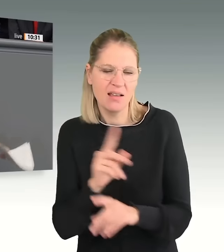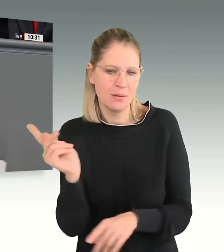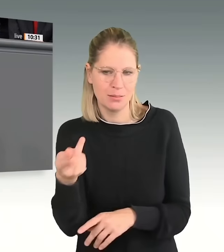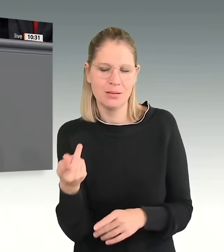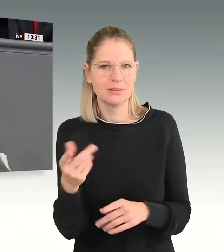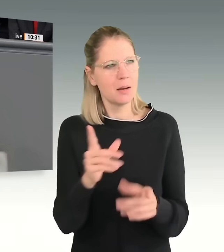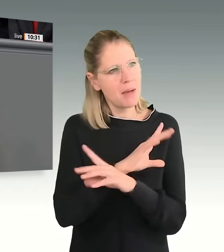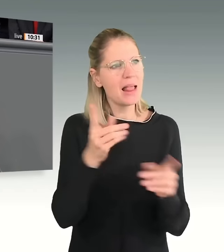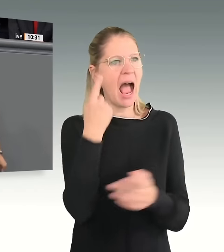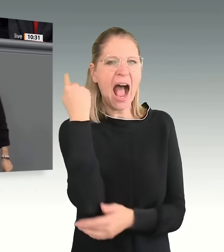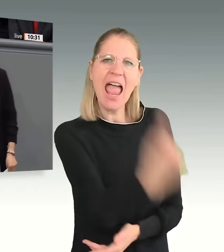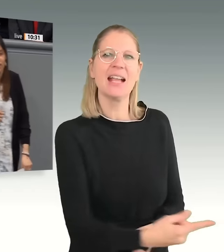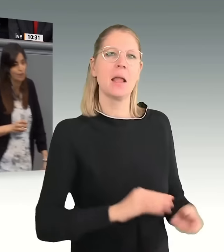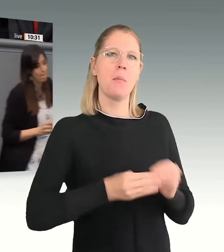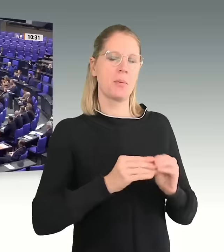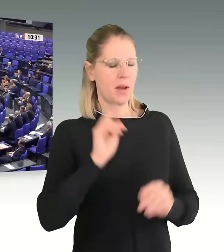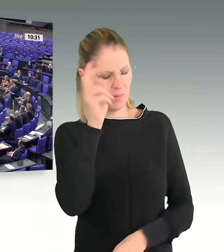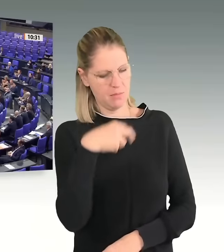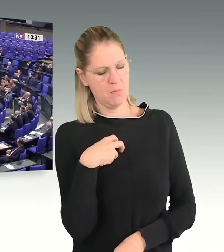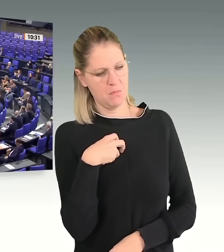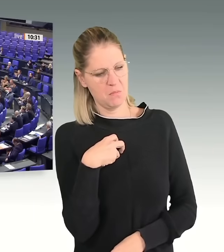Problemen auseinander. Davon gibt es genug. Vielen Dank.